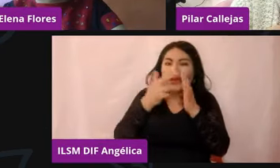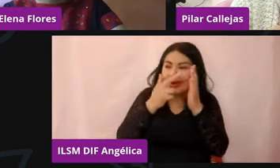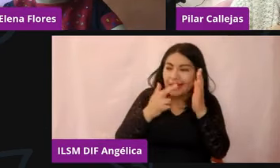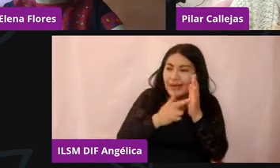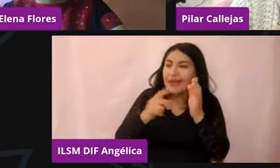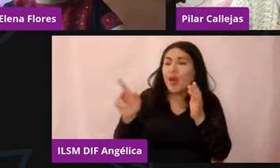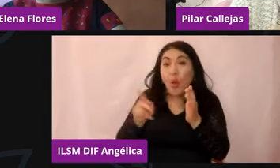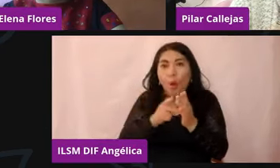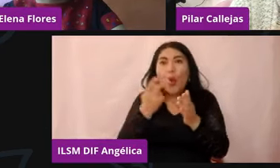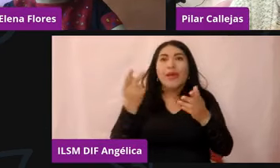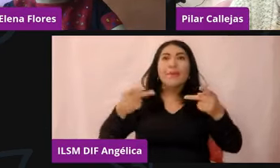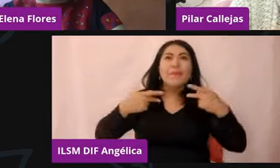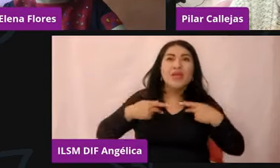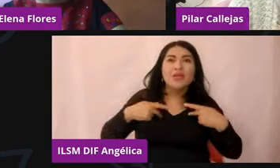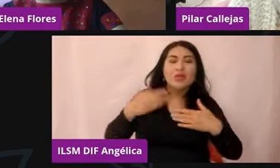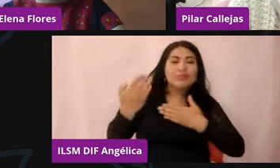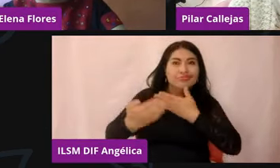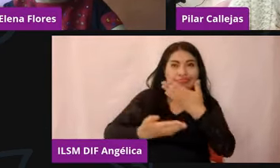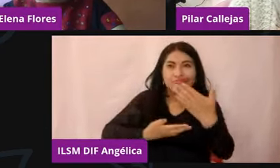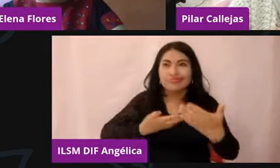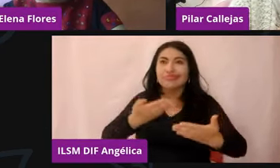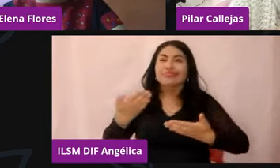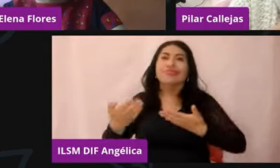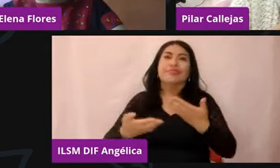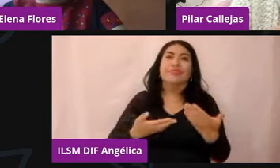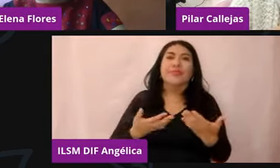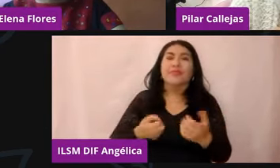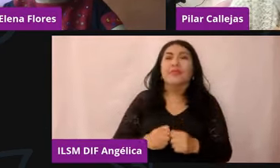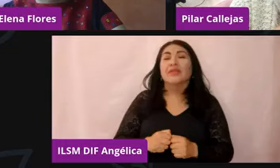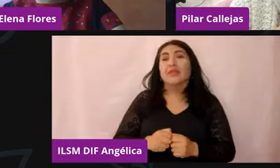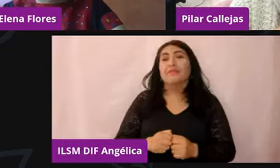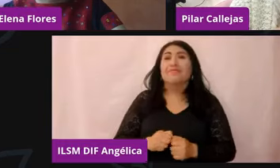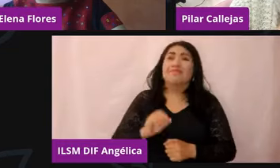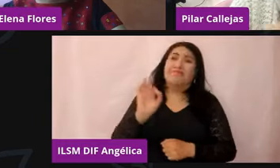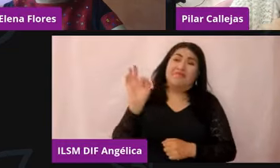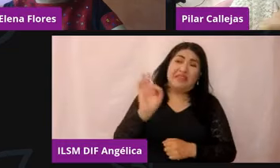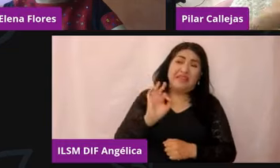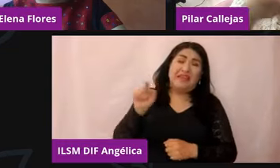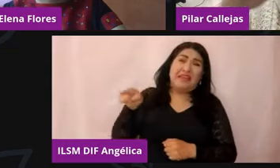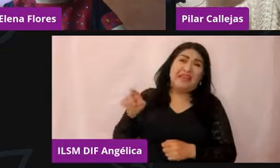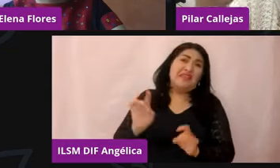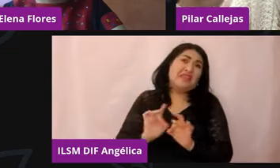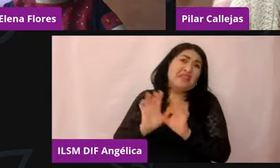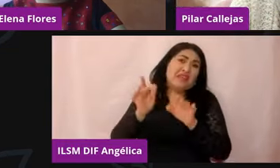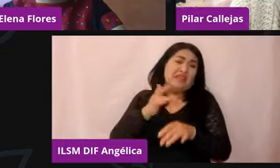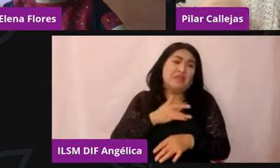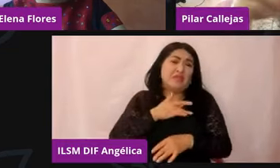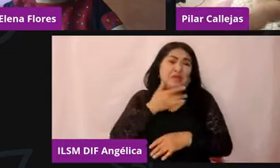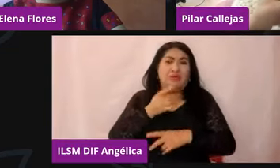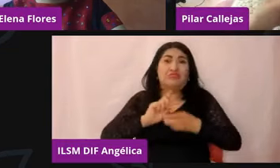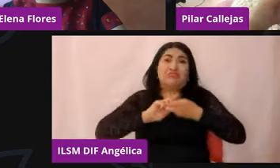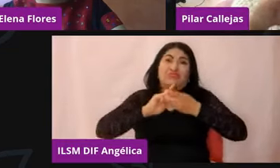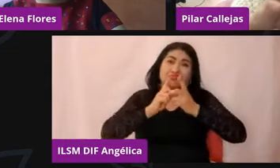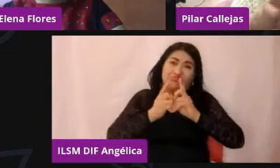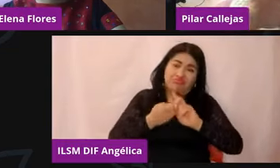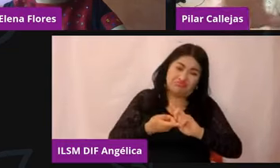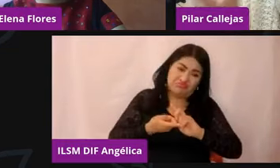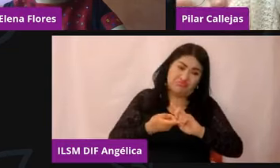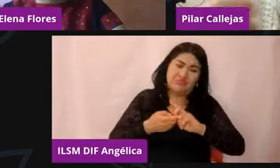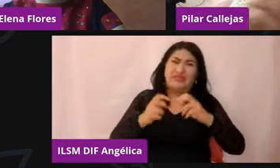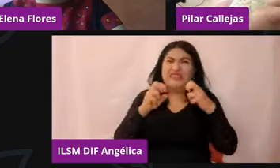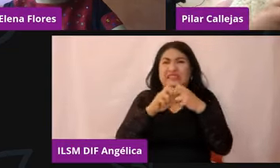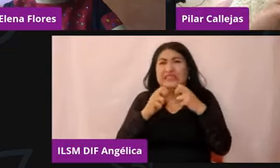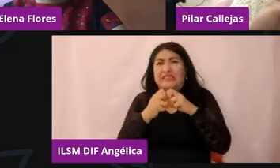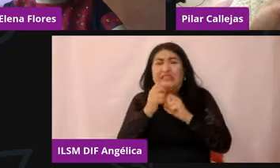porque tiene que ver con factores, a lo mejor está pasando por un trastorno depresivo, por un trastorno ansioso, a lo mejor tiene